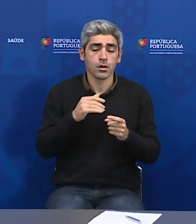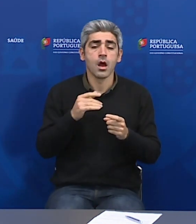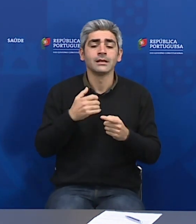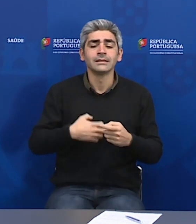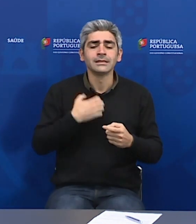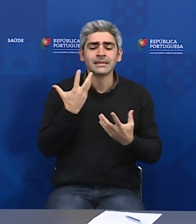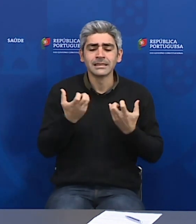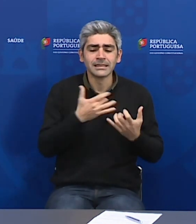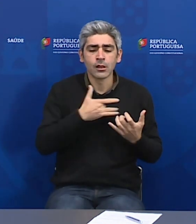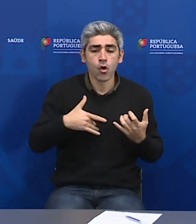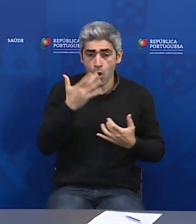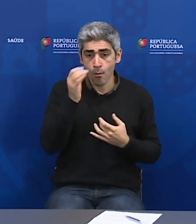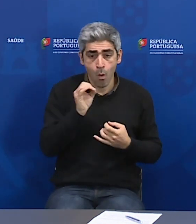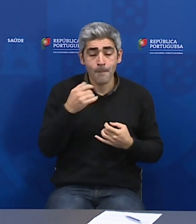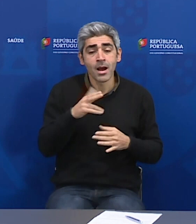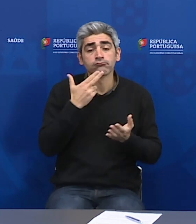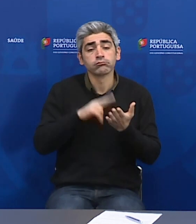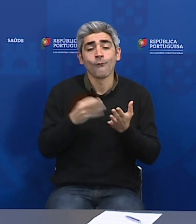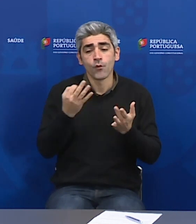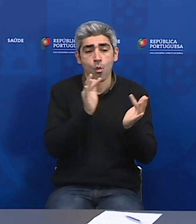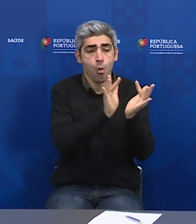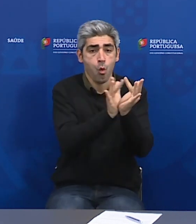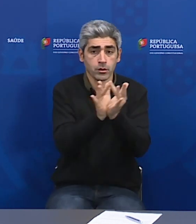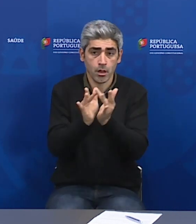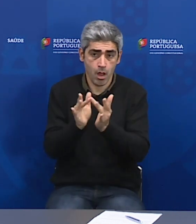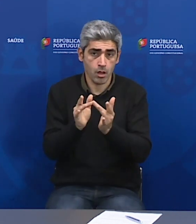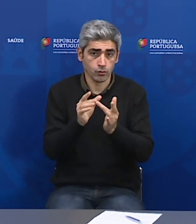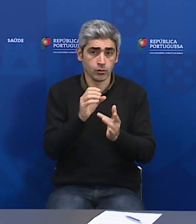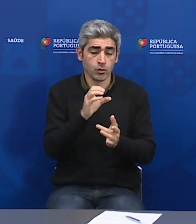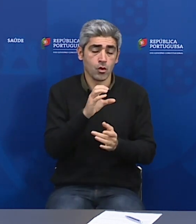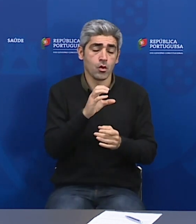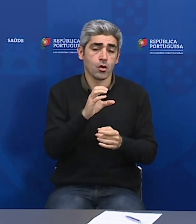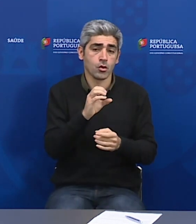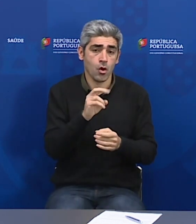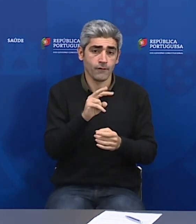contacto com doentes Covid-19, poderem também ser testados. Claro que sim.